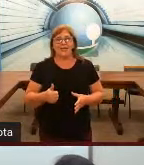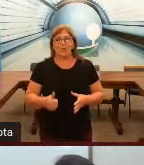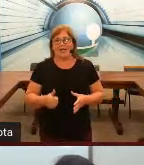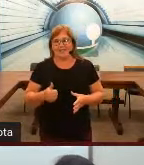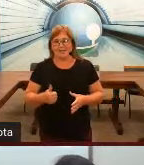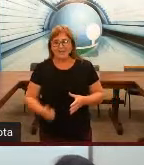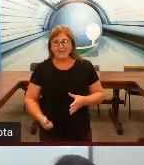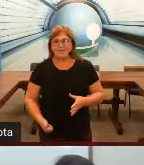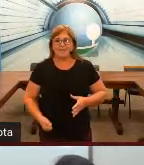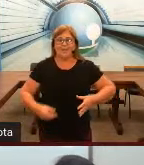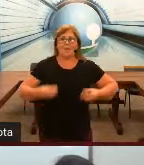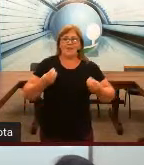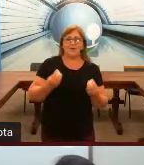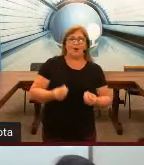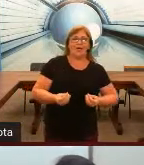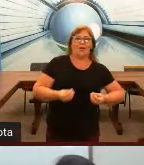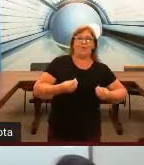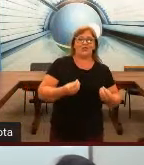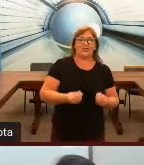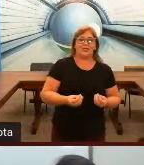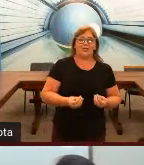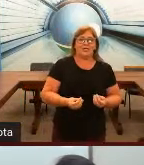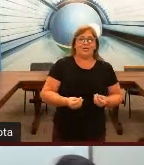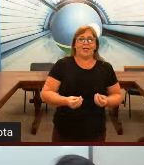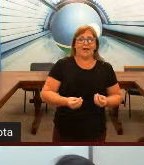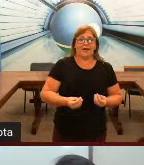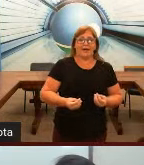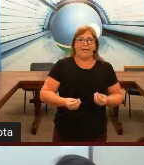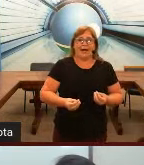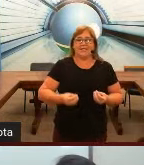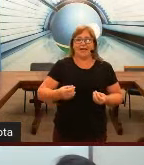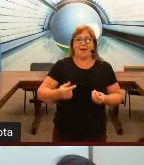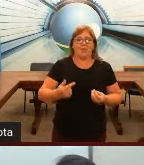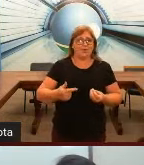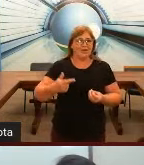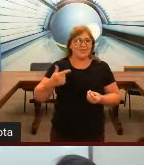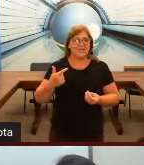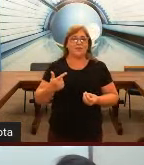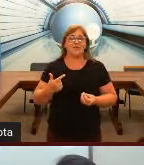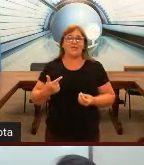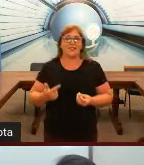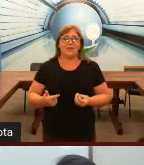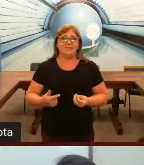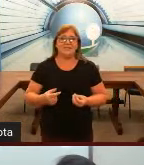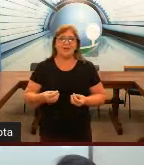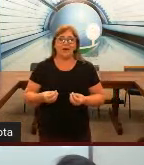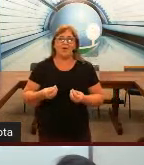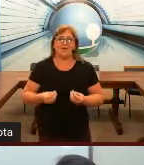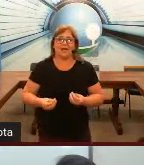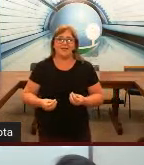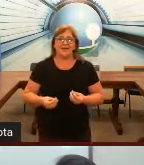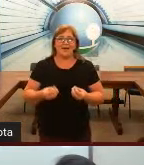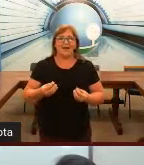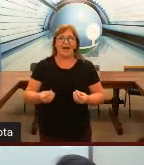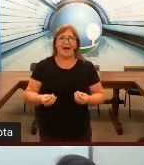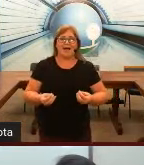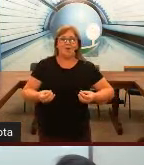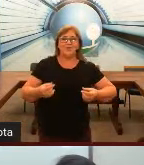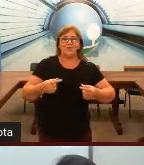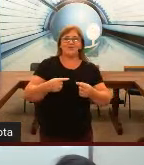língua a Libras. É uma escola onde o português é a segunda Libras. E o que acontece? Lá, os surdos